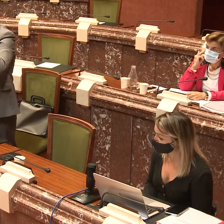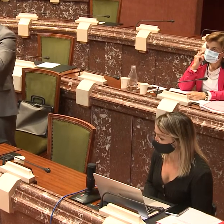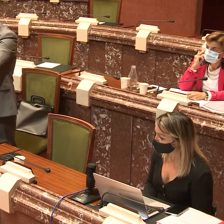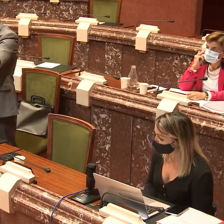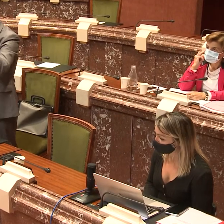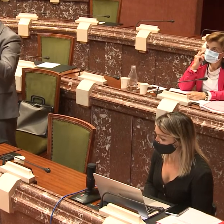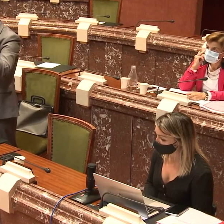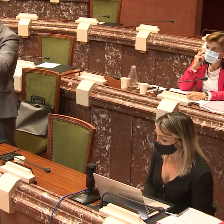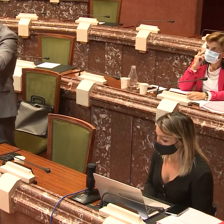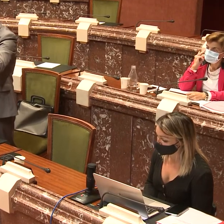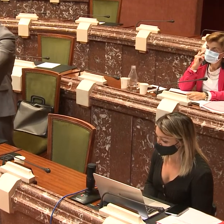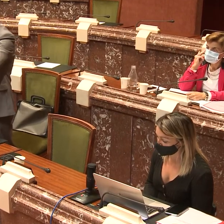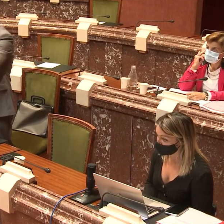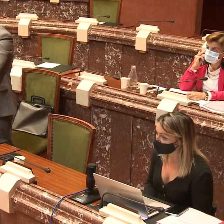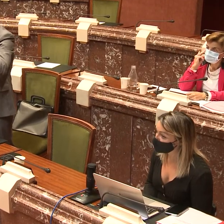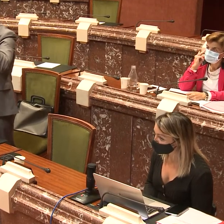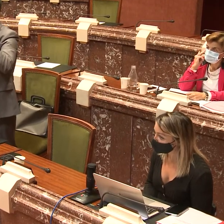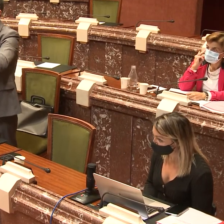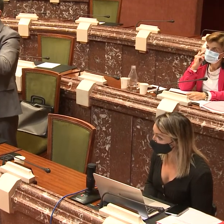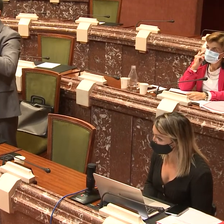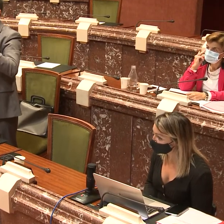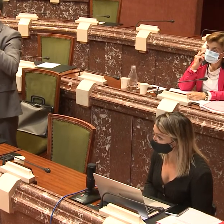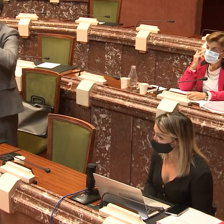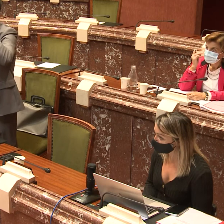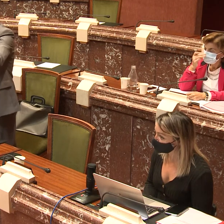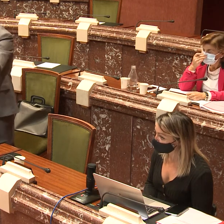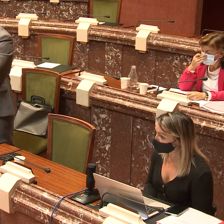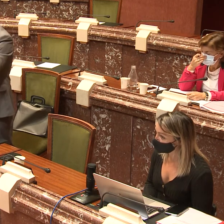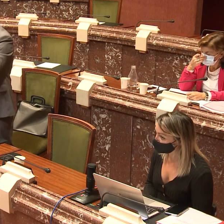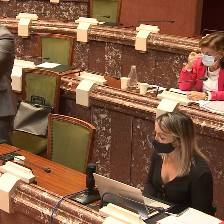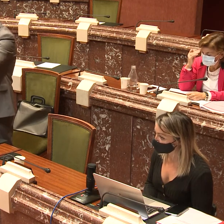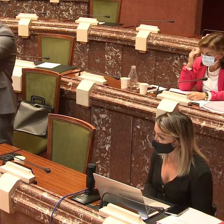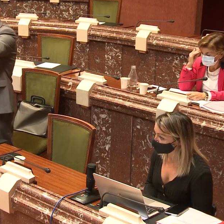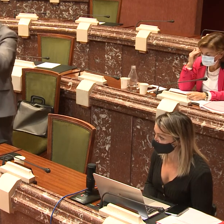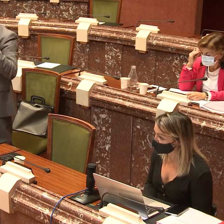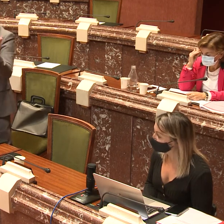que necesitábamos, pues, implantar dentro de esta ley, ¿no?, 27 barra 2007,